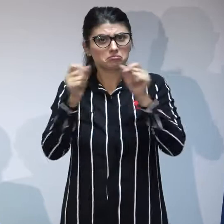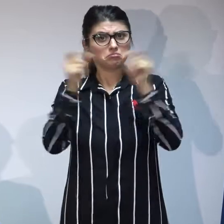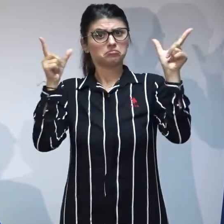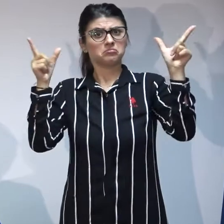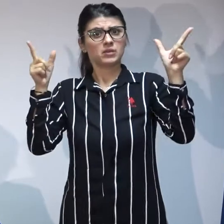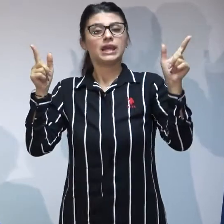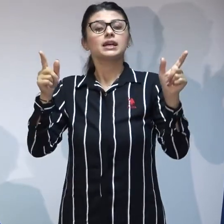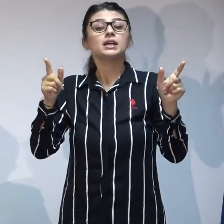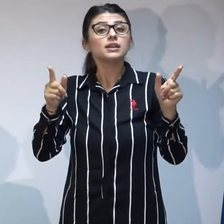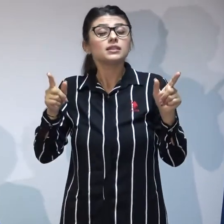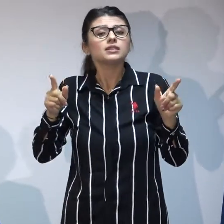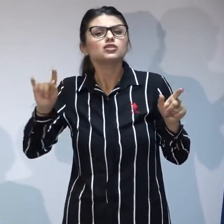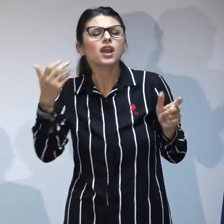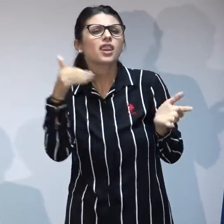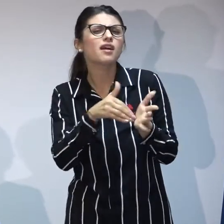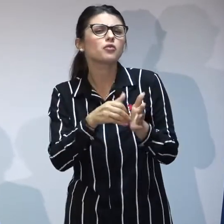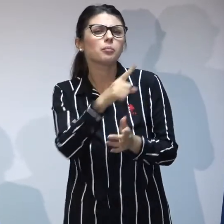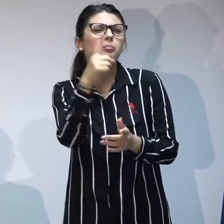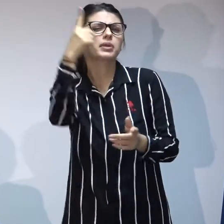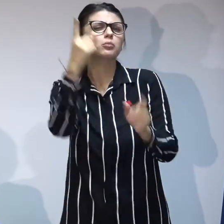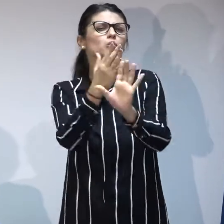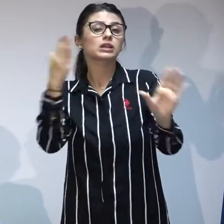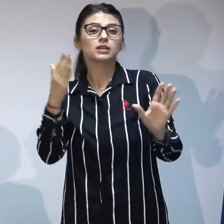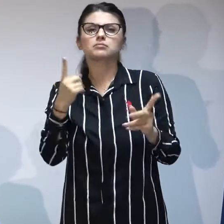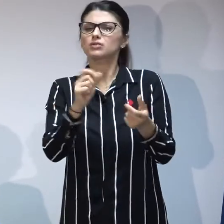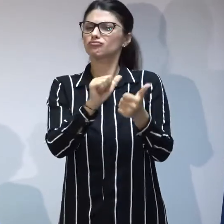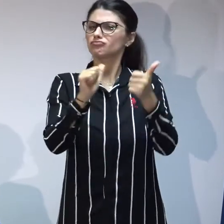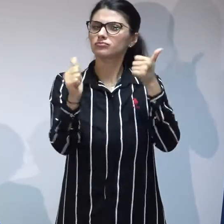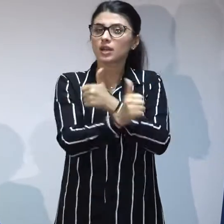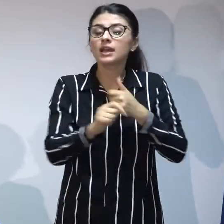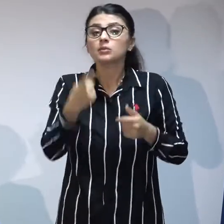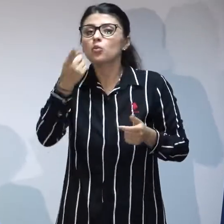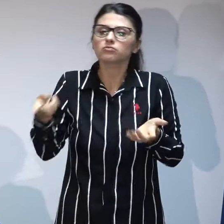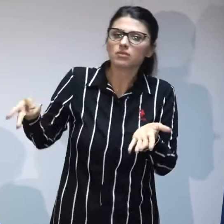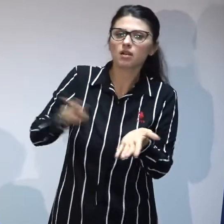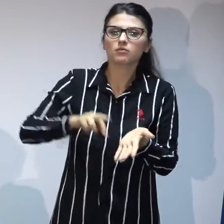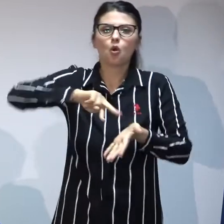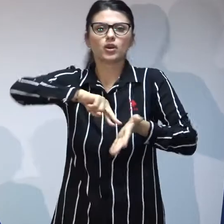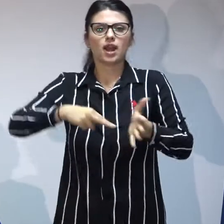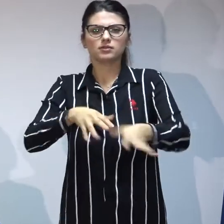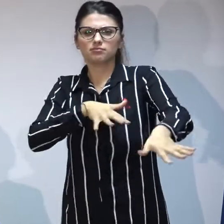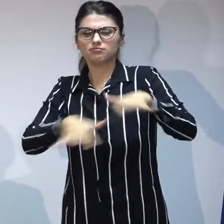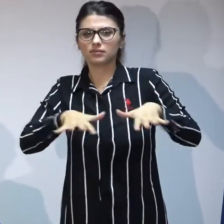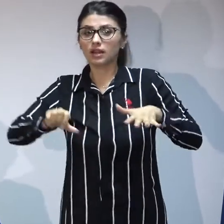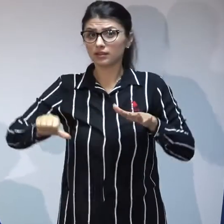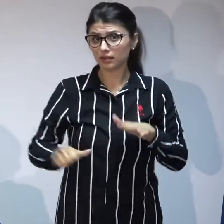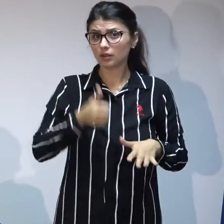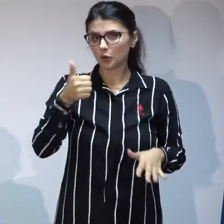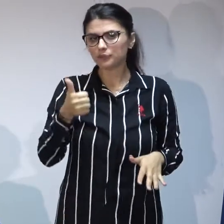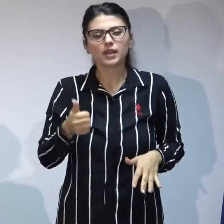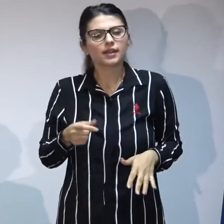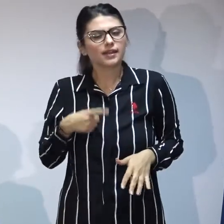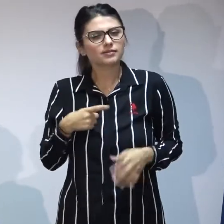o reorganizare și de o regândire a felului în care este aplicată legea este mult mai